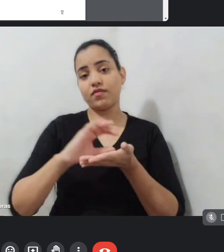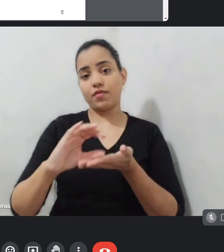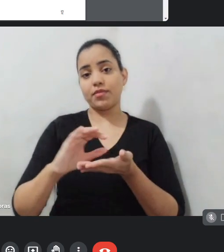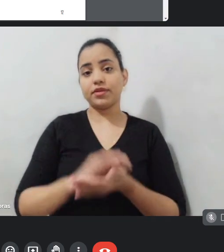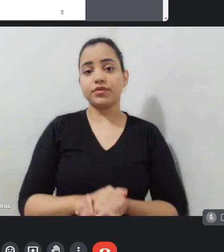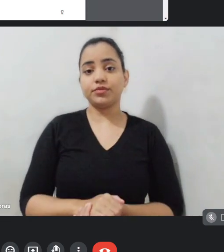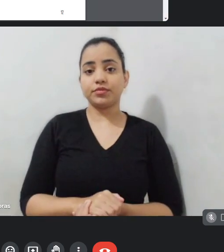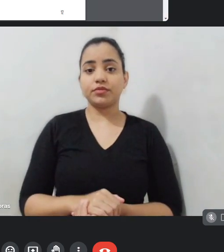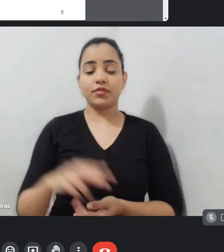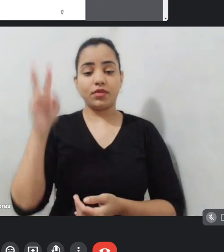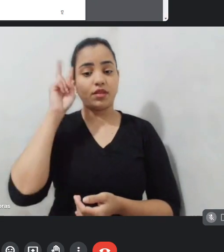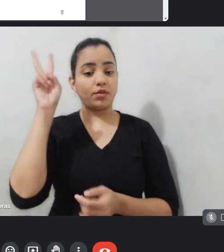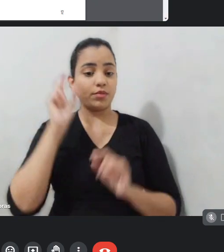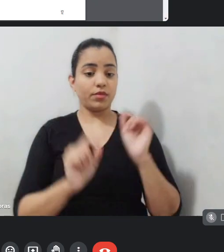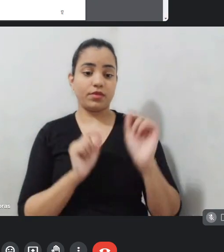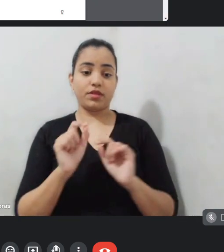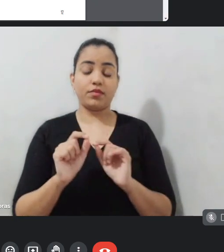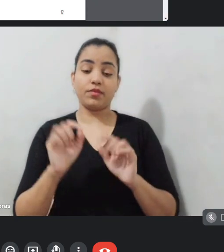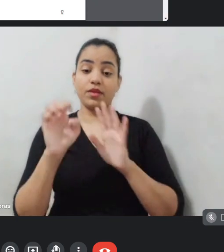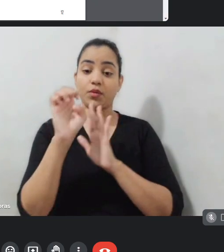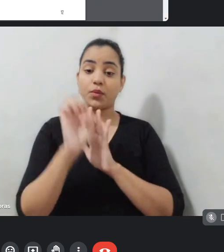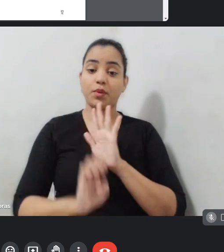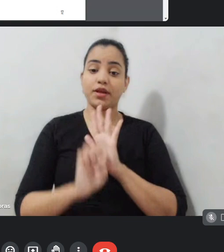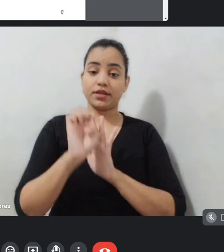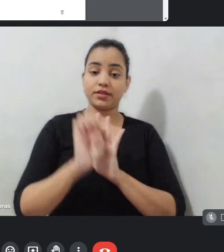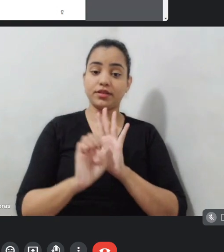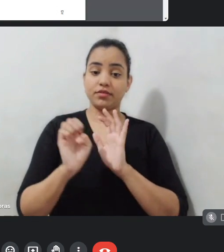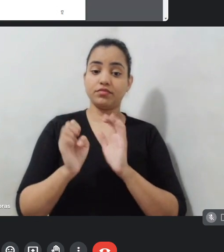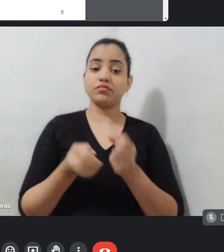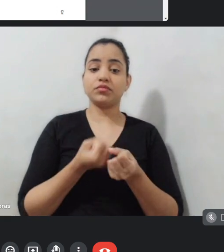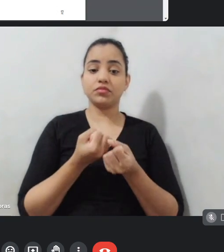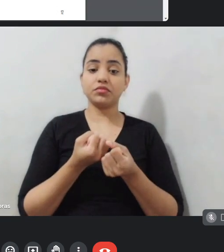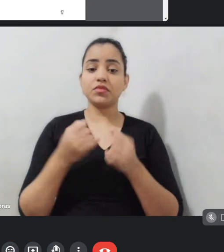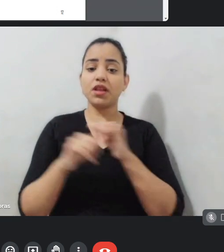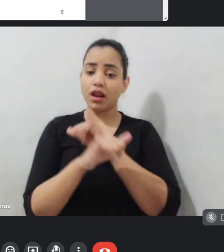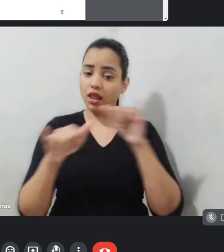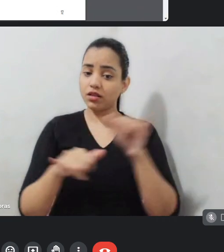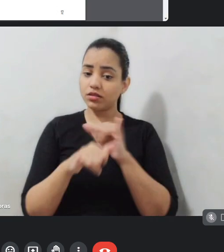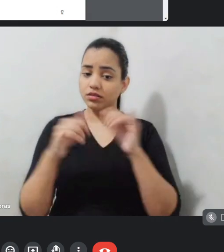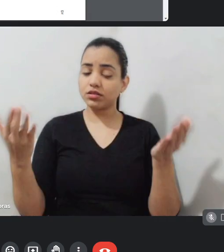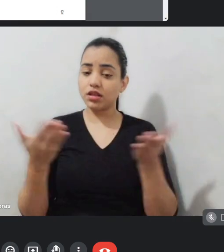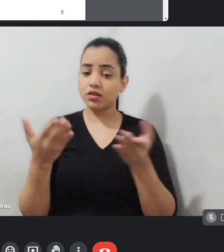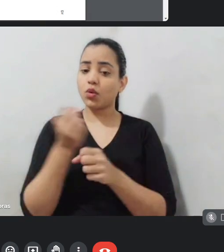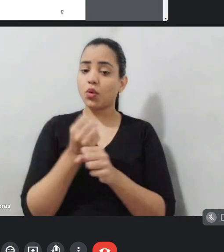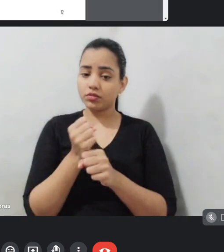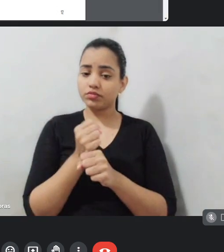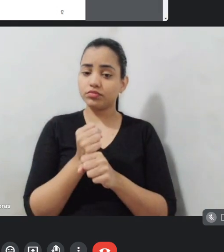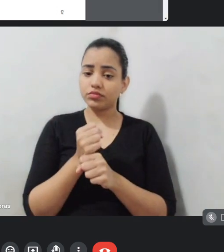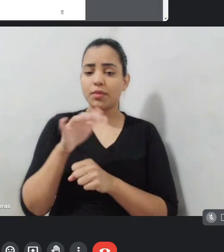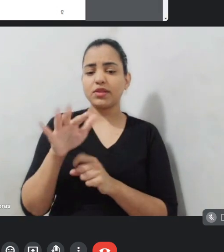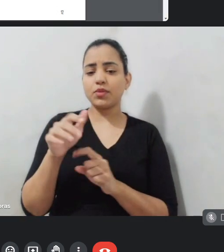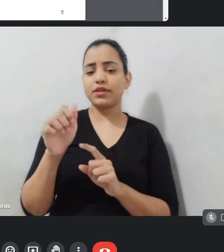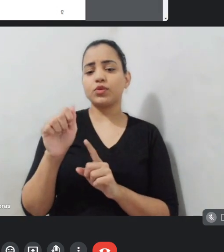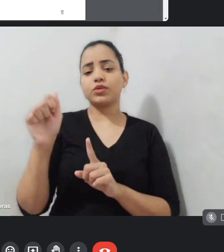os editais, eles são lançados esse ano, entre agosto a outubro, a seleção acontece esse ano, e o